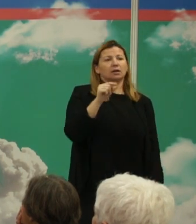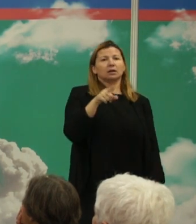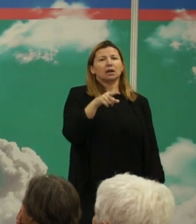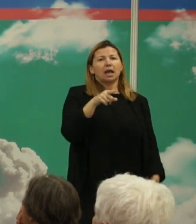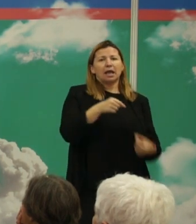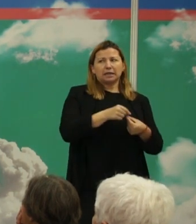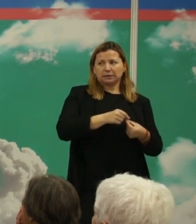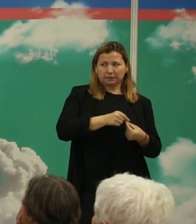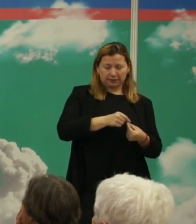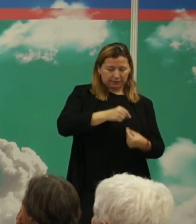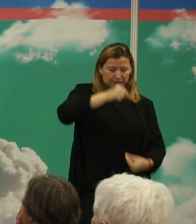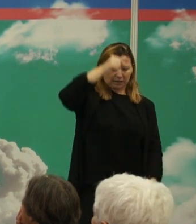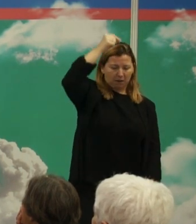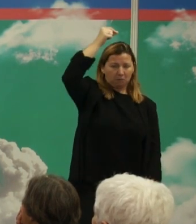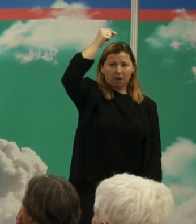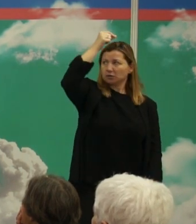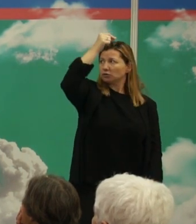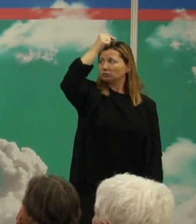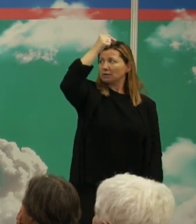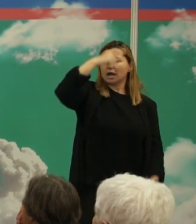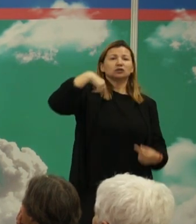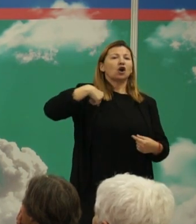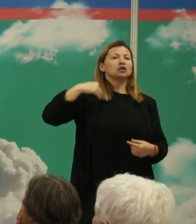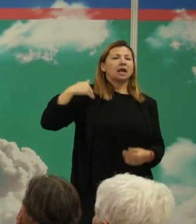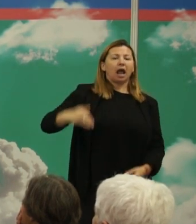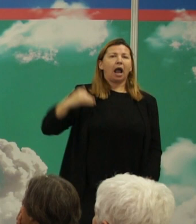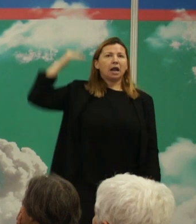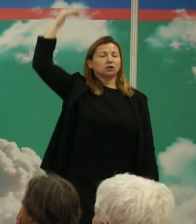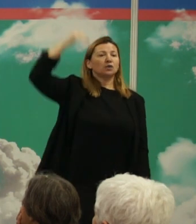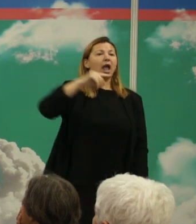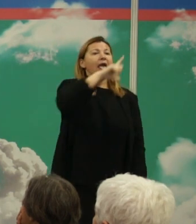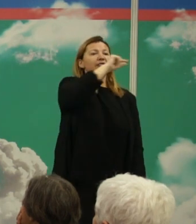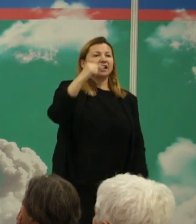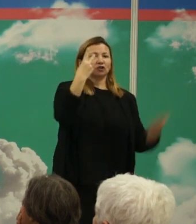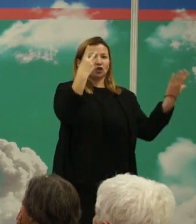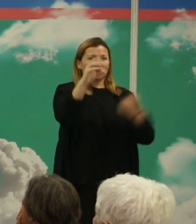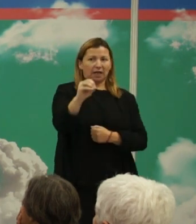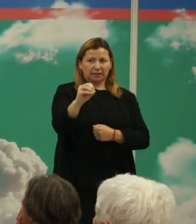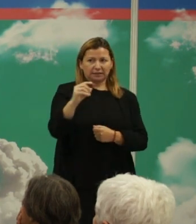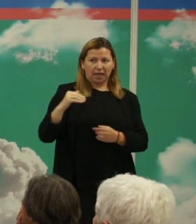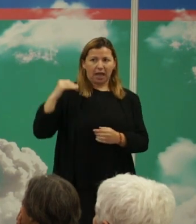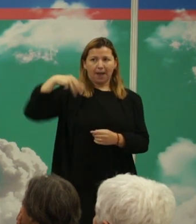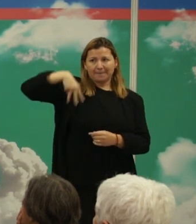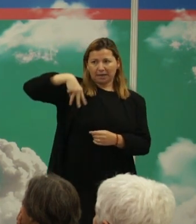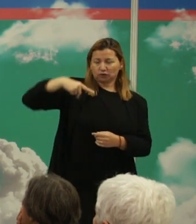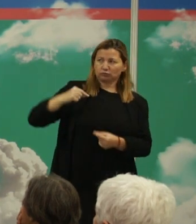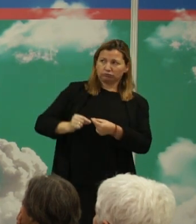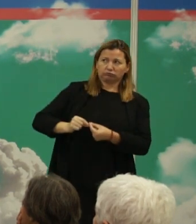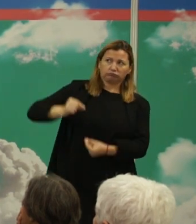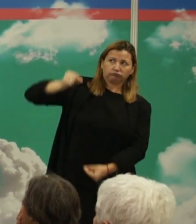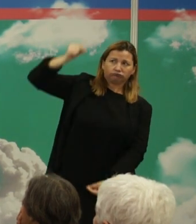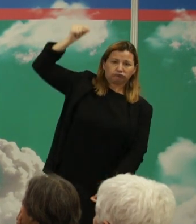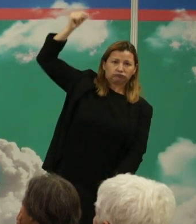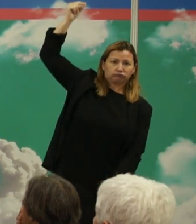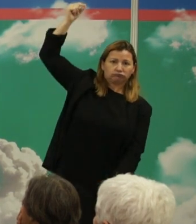el tamaño de cuerpo promedio esto es en altura esto serían 170 centímetros el promedio de toda la especie pues cómo es en